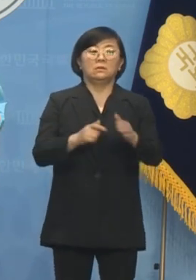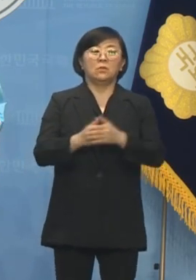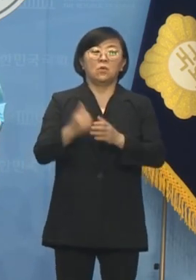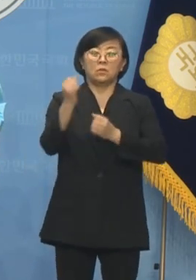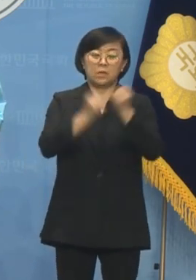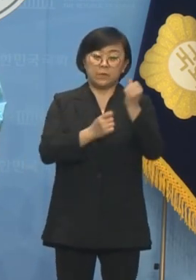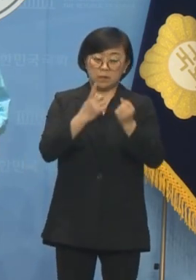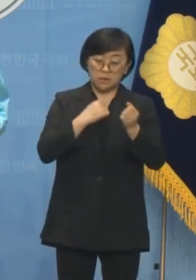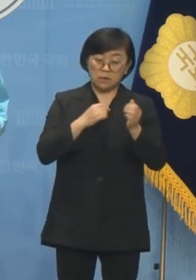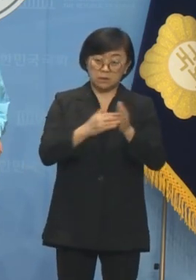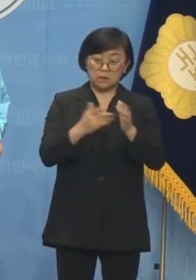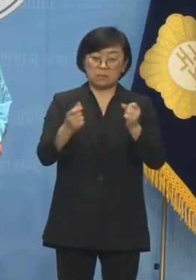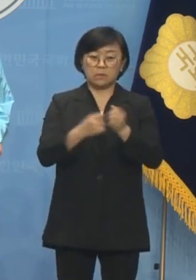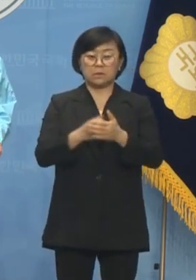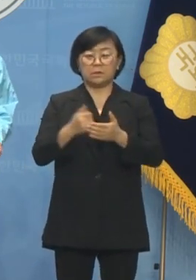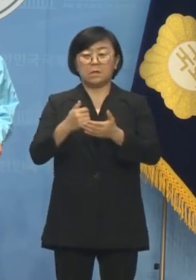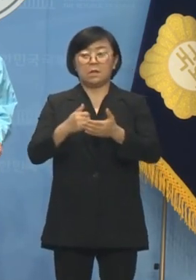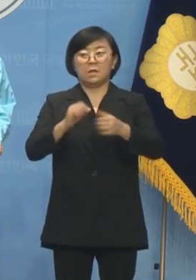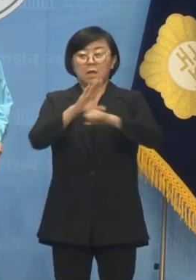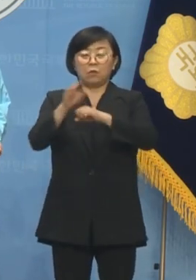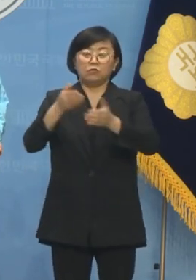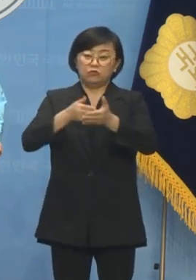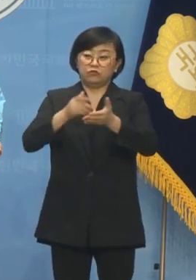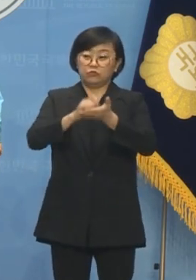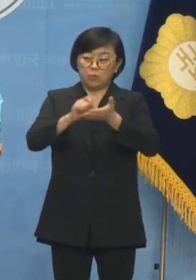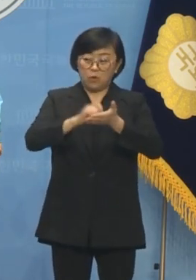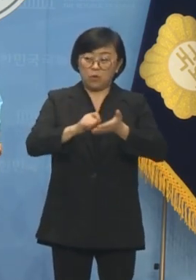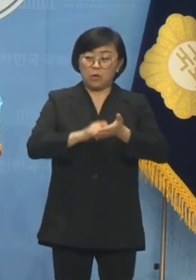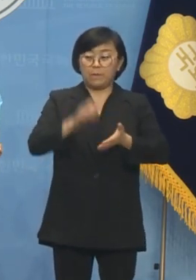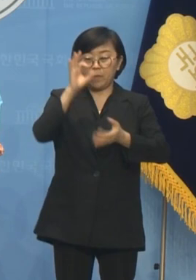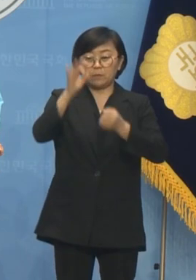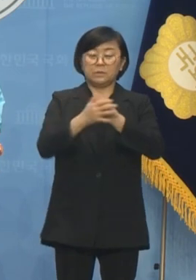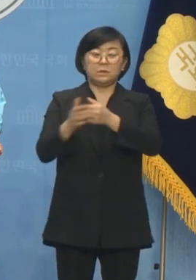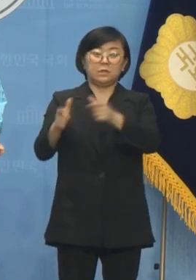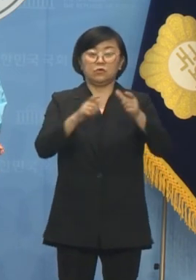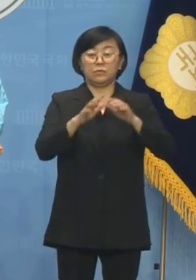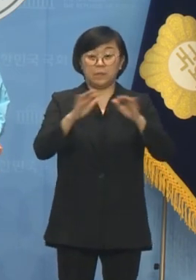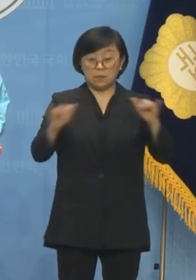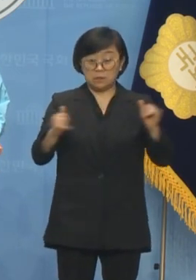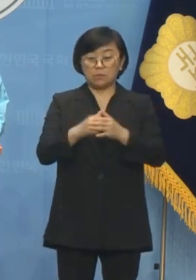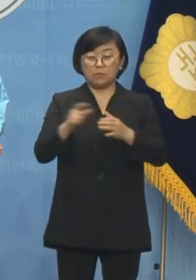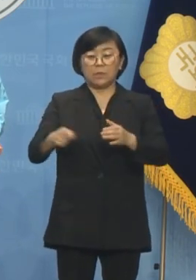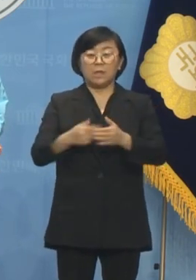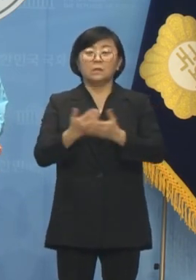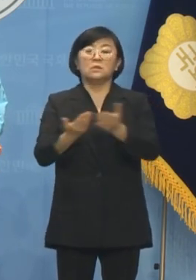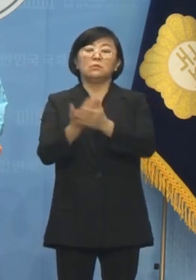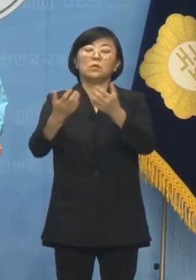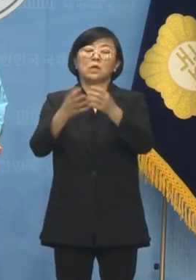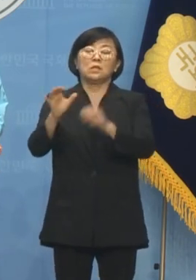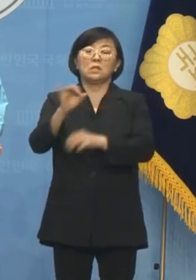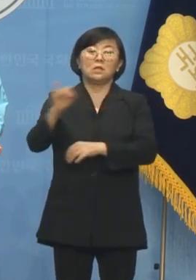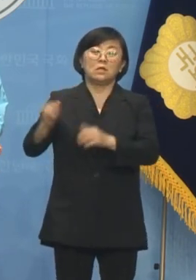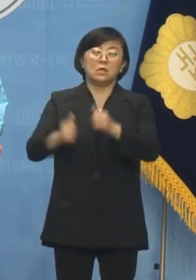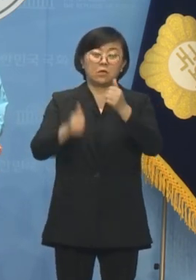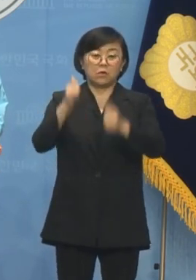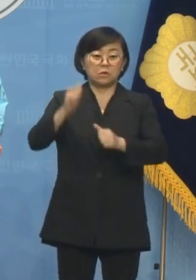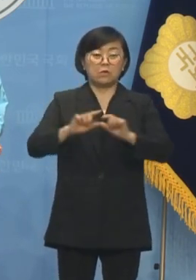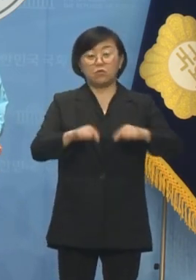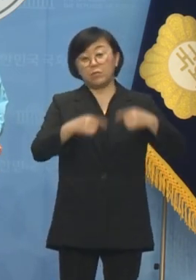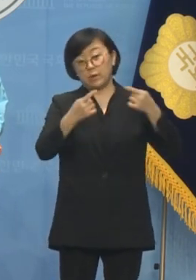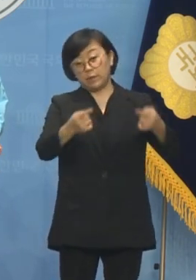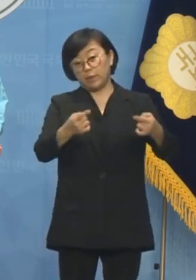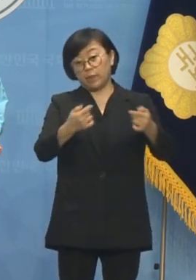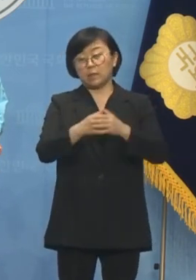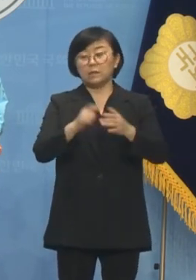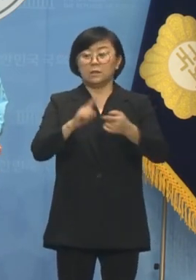밝혀드린 것처럼 각종 언론 등을 통해 혹은 지역 주민들을 통해 진보당 이상규 후보가 경선에 나선다는 것을